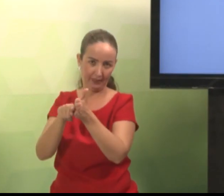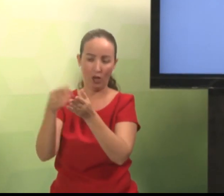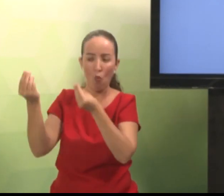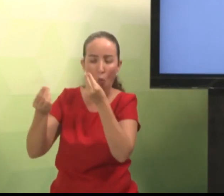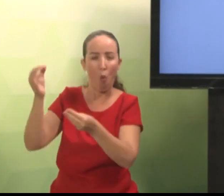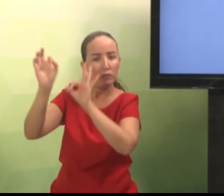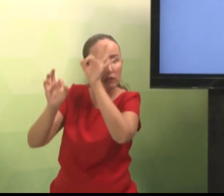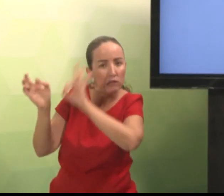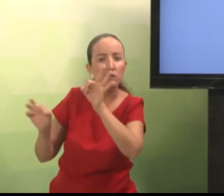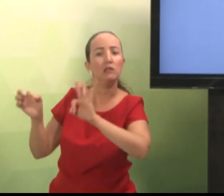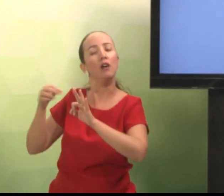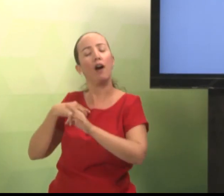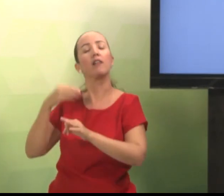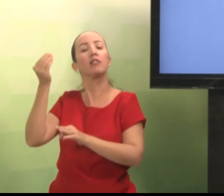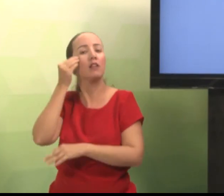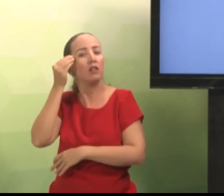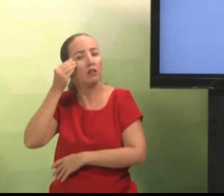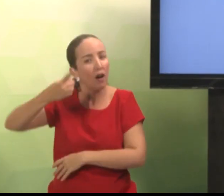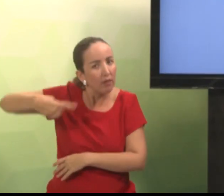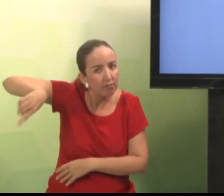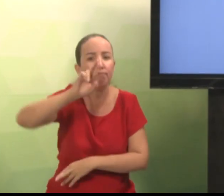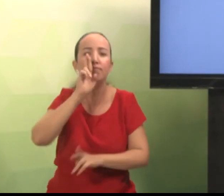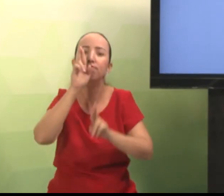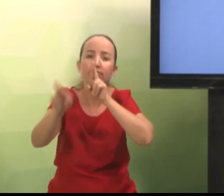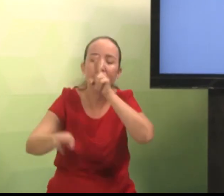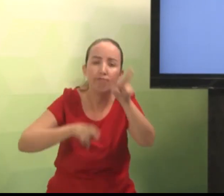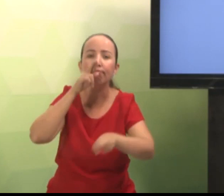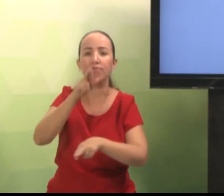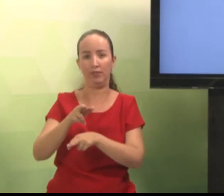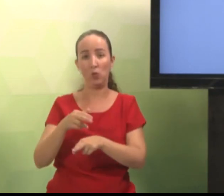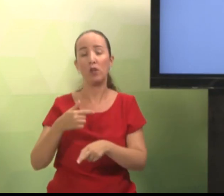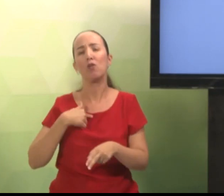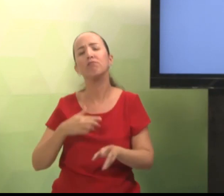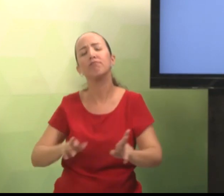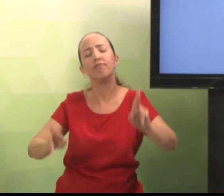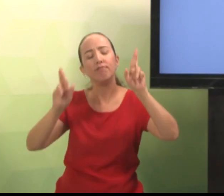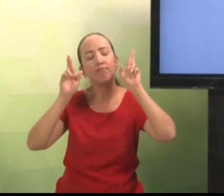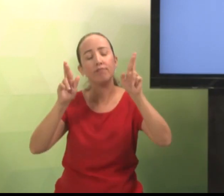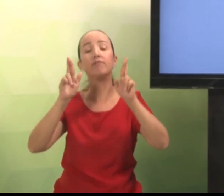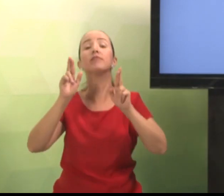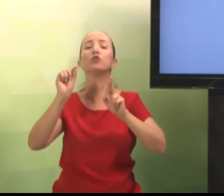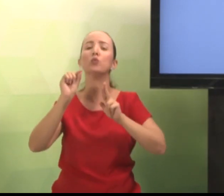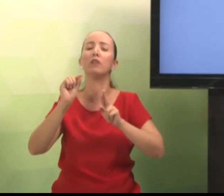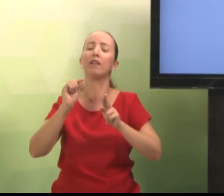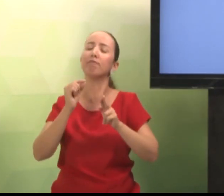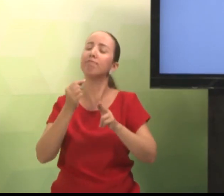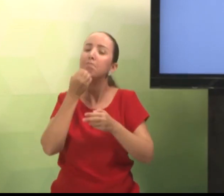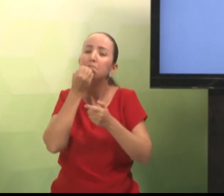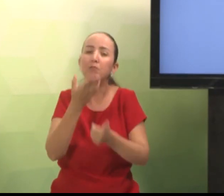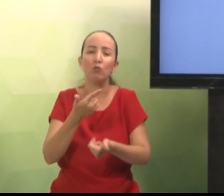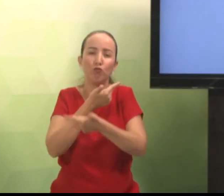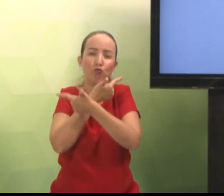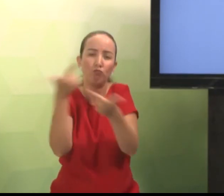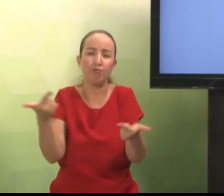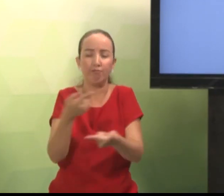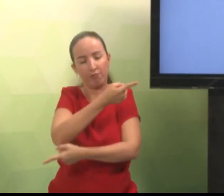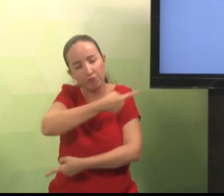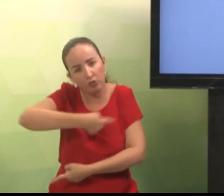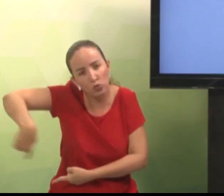finalização desse projeto. Da organização final. Então, vou tentar responder a todos vocês. Espero que todos tenham